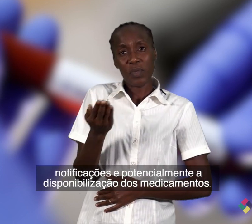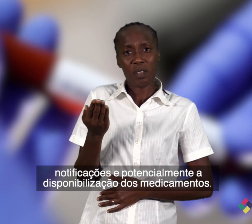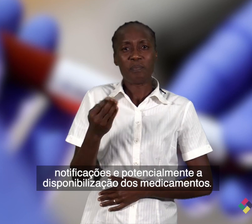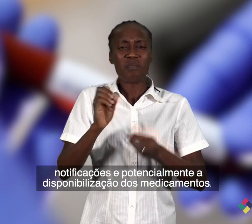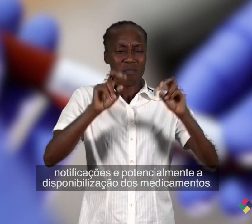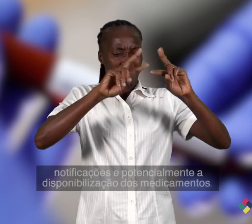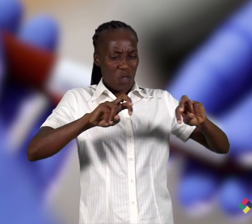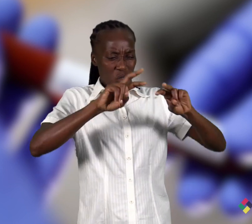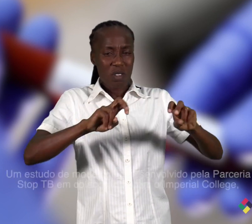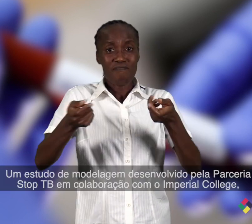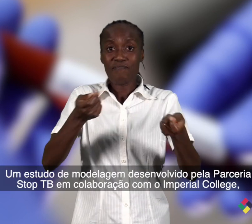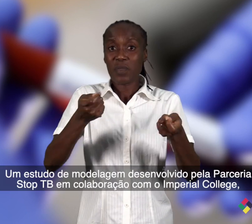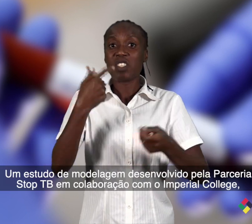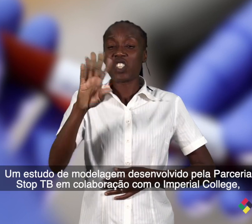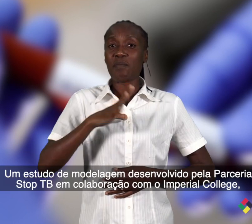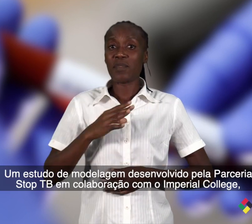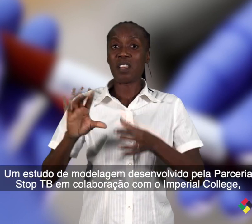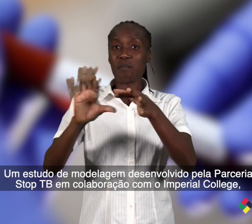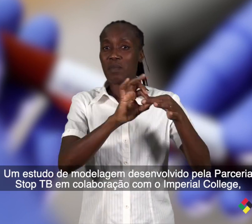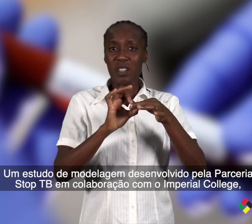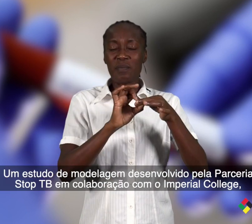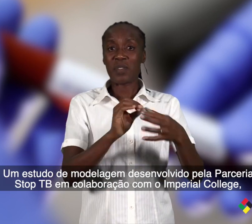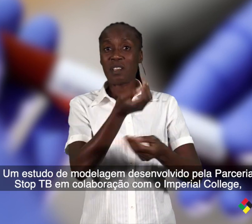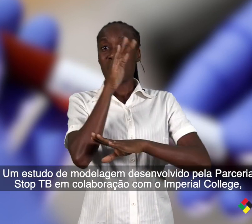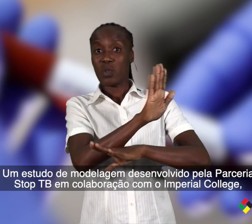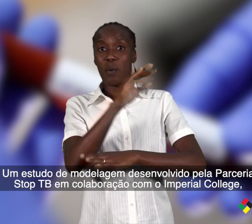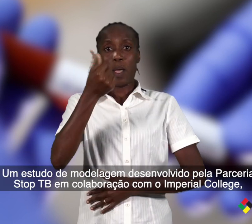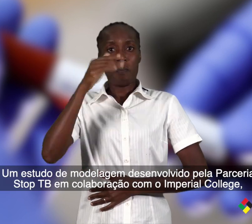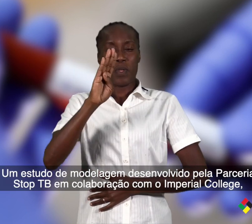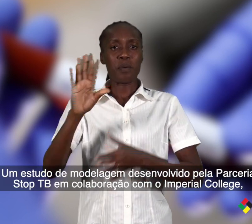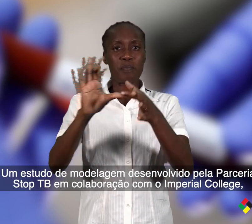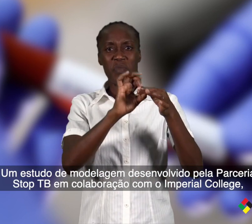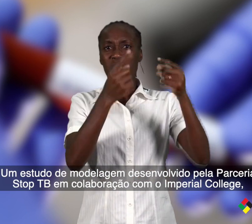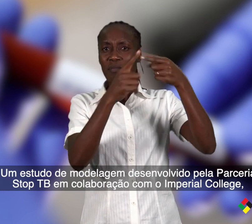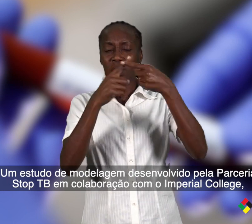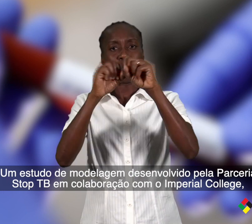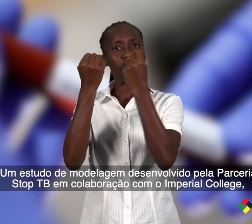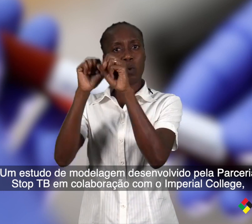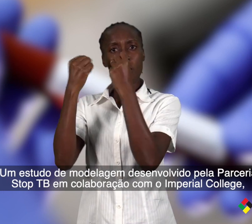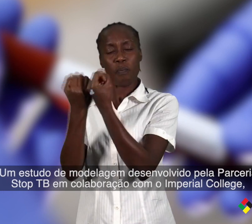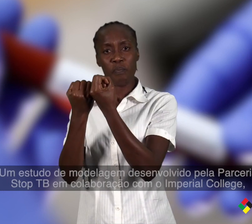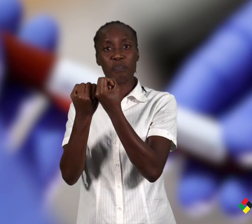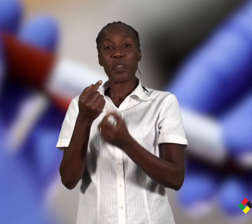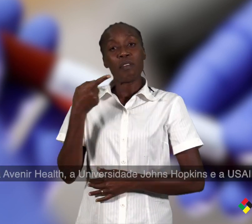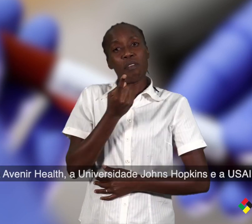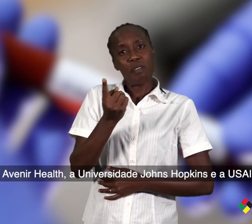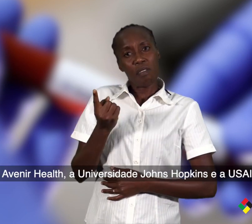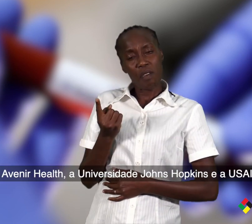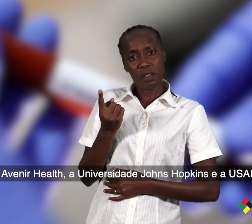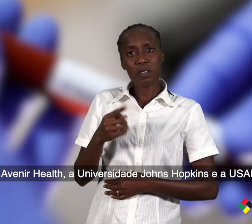medicamentos. Um estudo de modelagem desenvolvido pela parceria Stop TB, em colaboração com o Imperial College, a Avenir Health, a